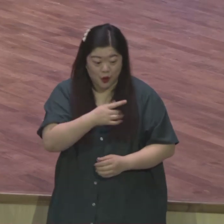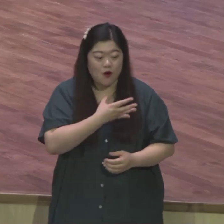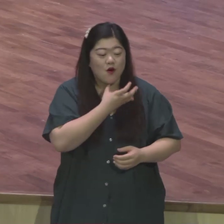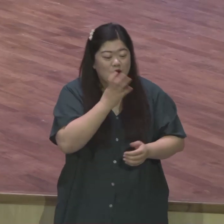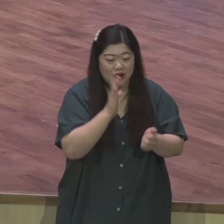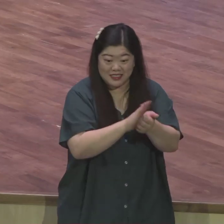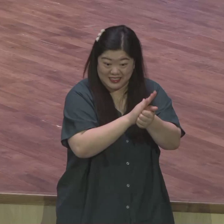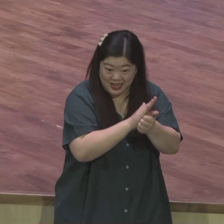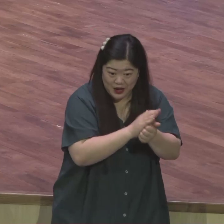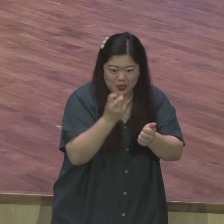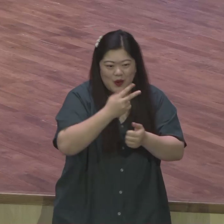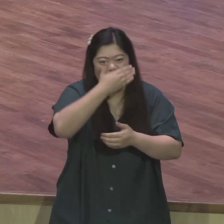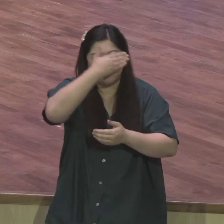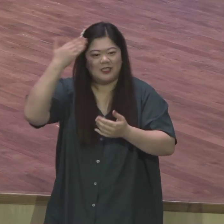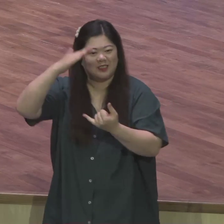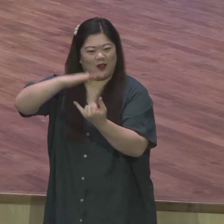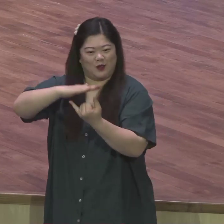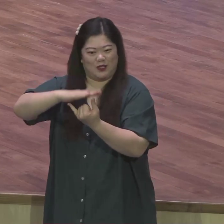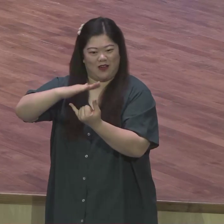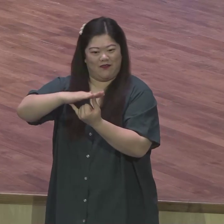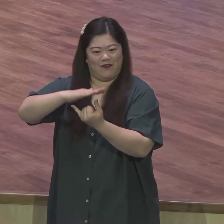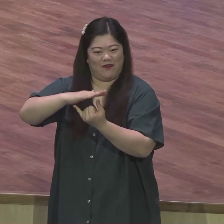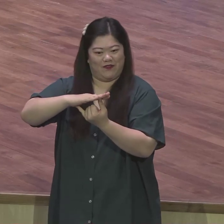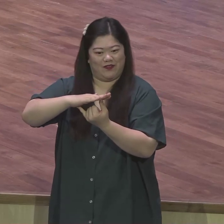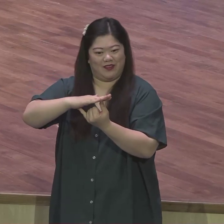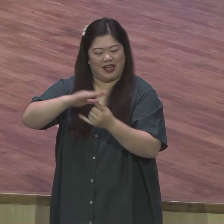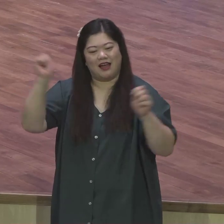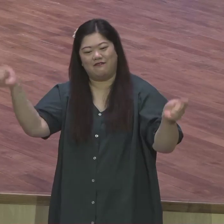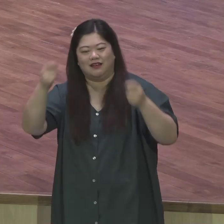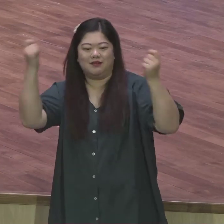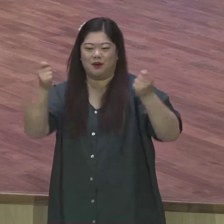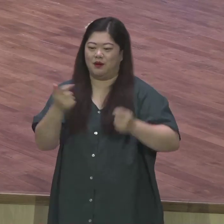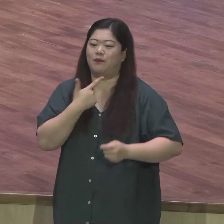어른들 행사도 하는 것이고 여러분이 가는 곳마다 지교를 세우고 캠프를 하는 것입니다